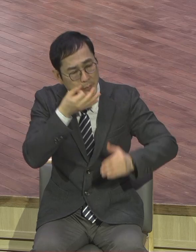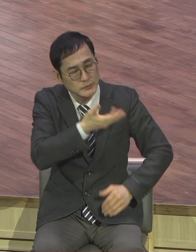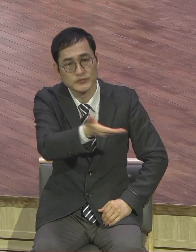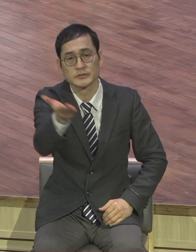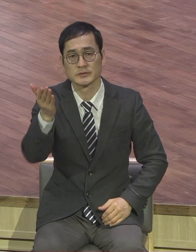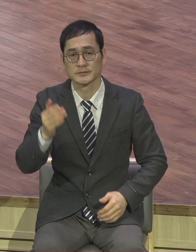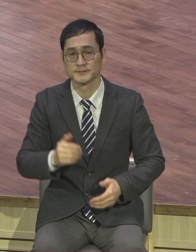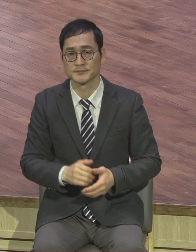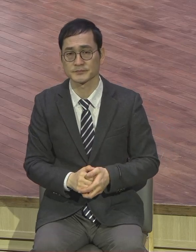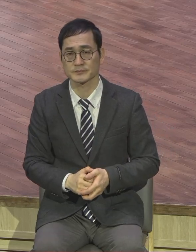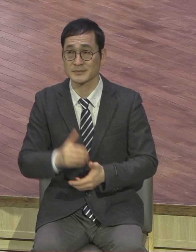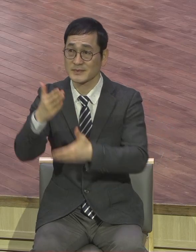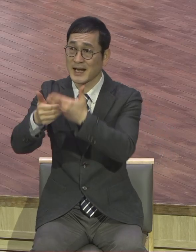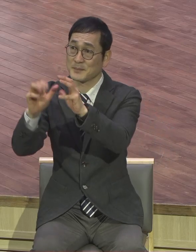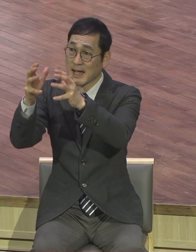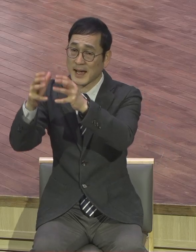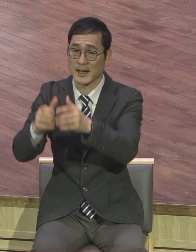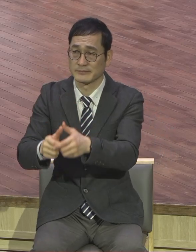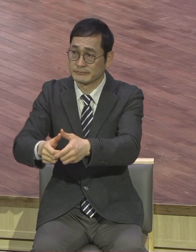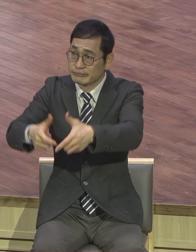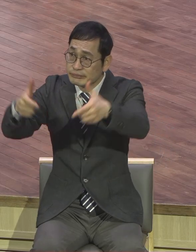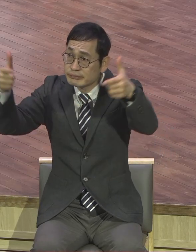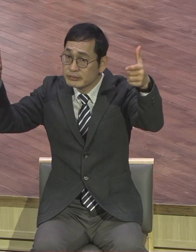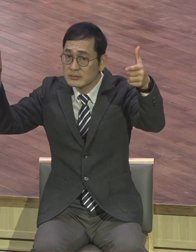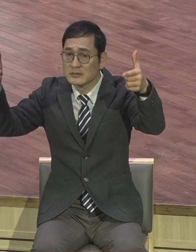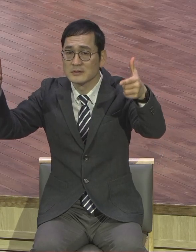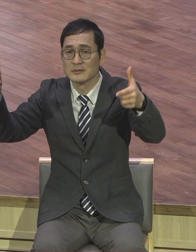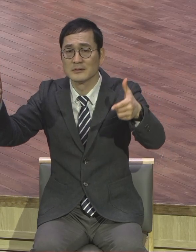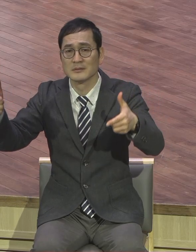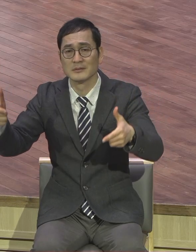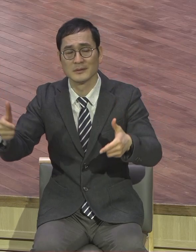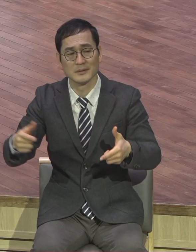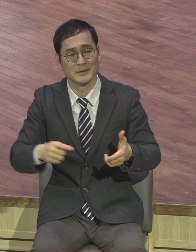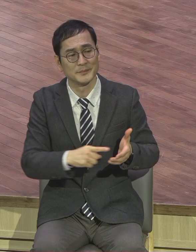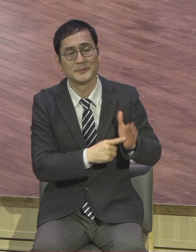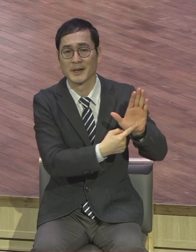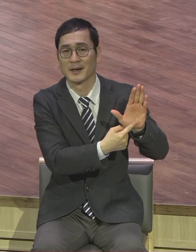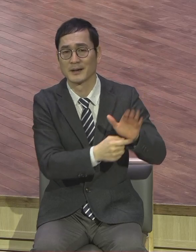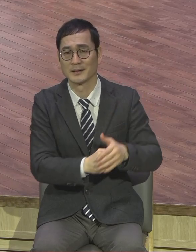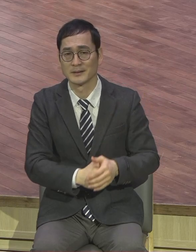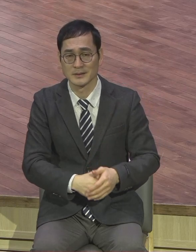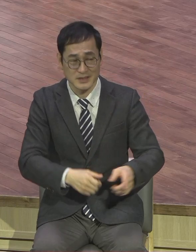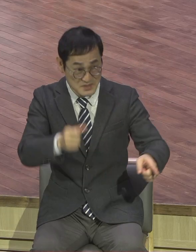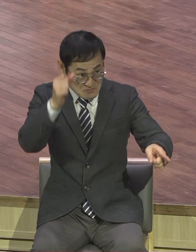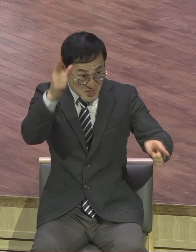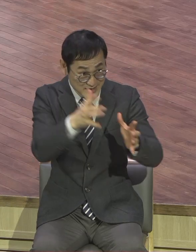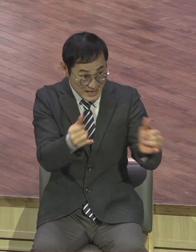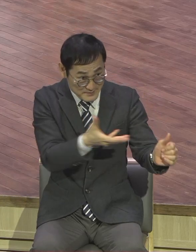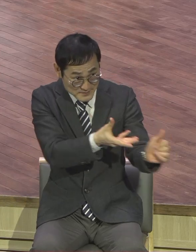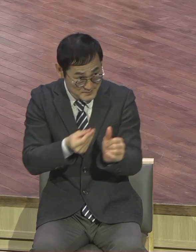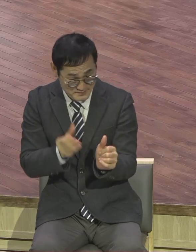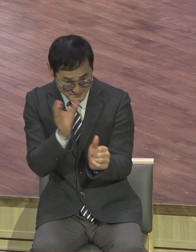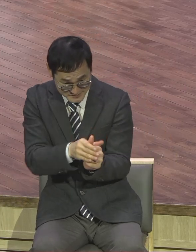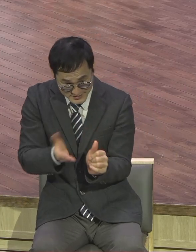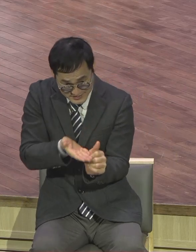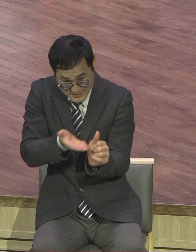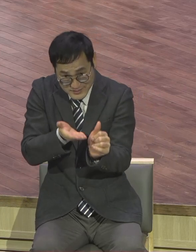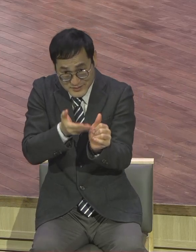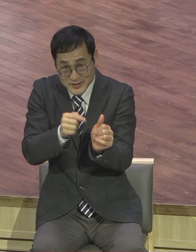하나의 나라 확장이 이들을 통해 일어났다고 학불 좋고 문불 좋은 사람 통해 일어난 것이 아니라 보잘것 없는 이 사람들 통해